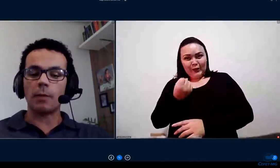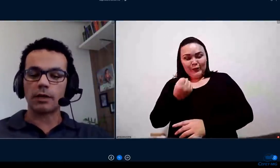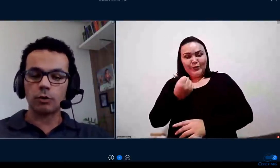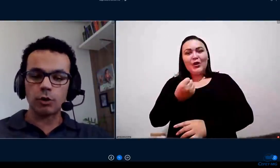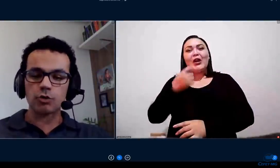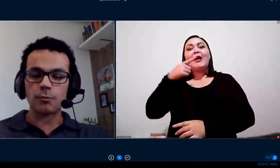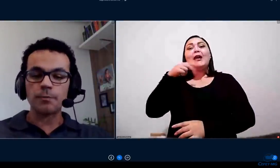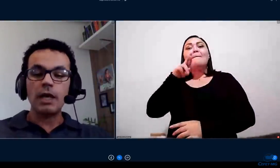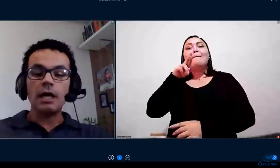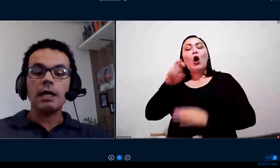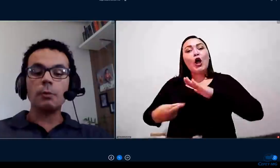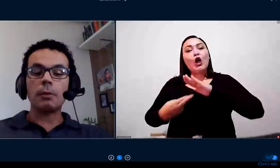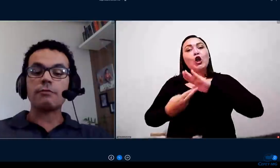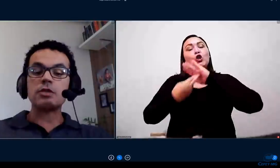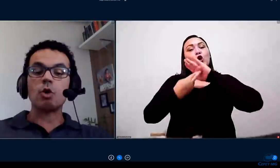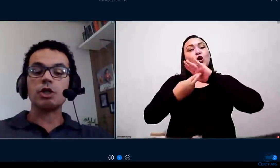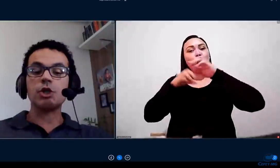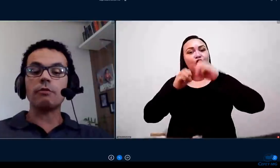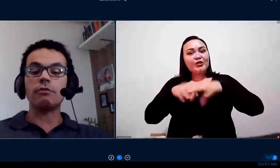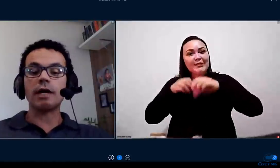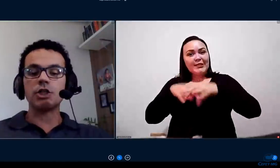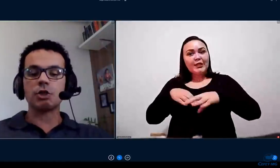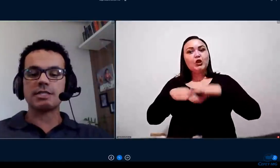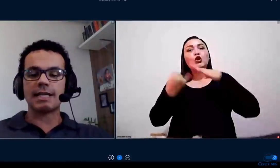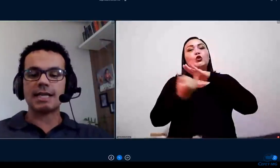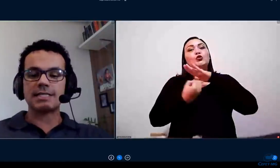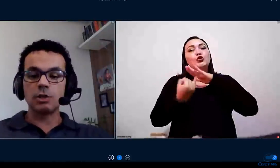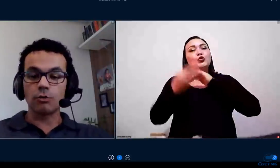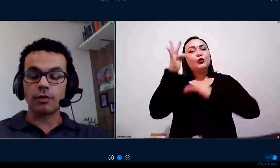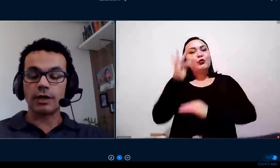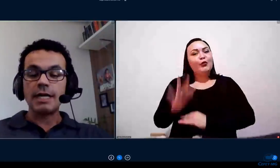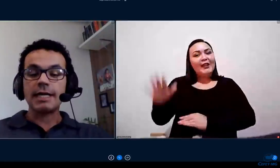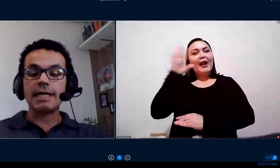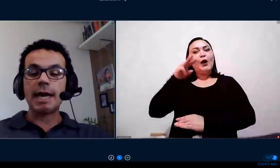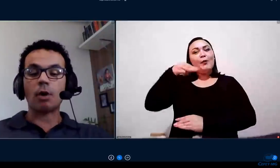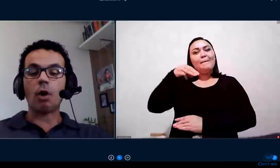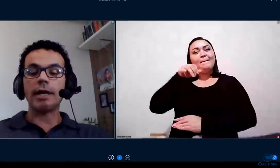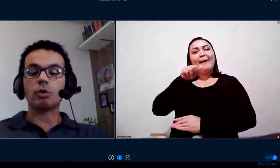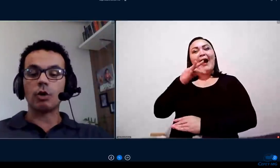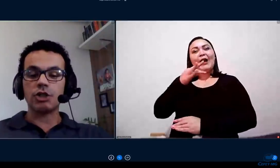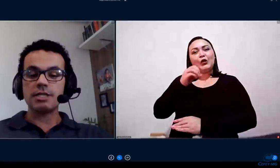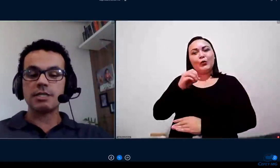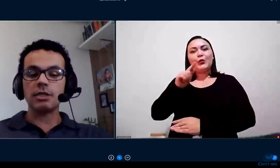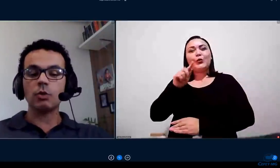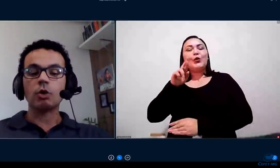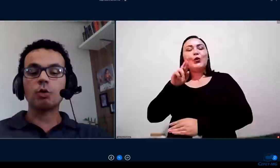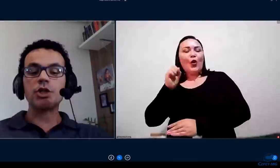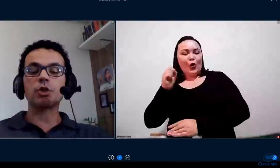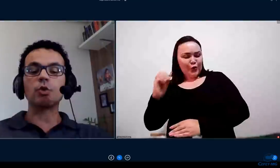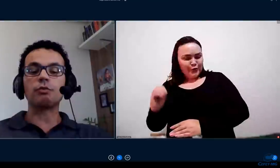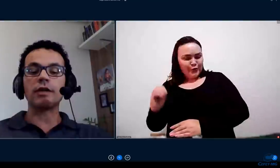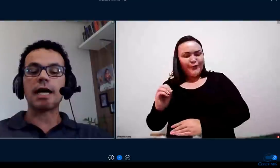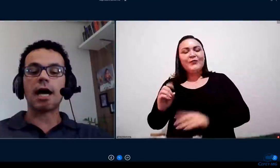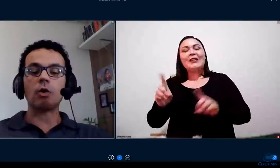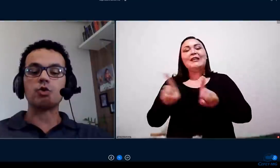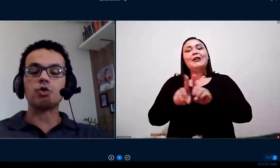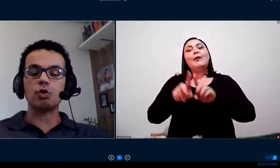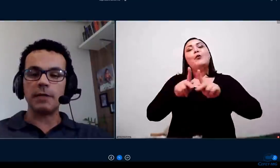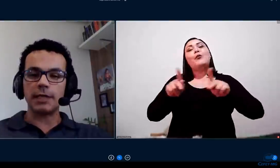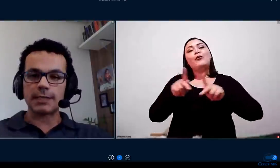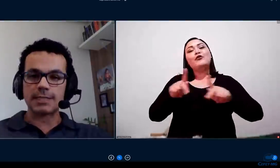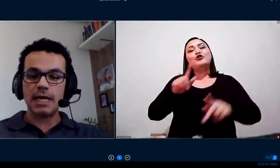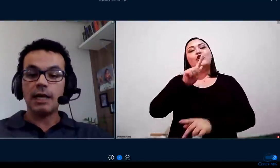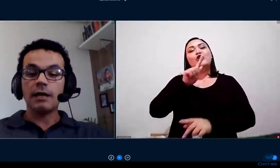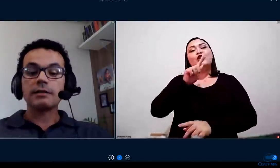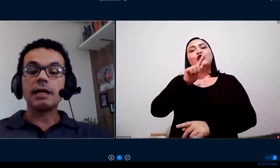Federal do Maturoso, e do professor Giovanni José da Silva, que é pró-reitor de ensino do Instituto Federal do